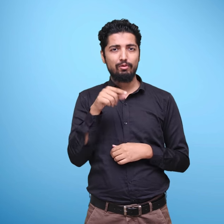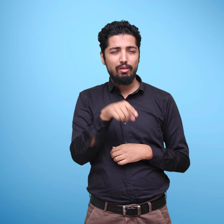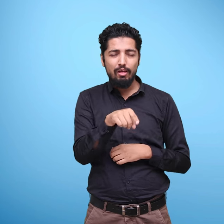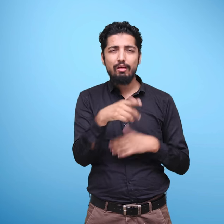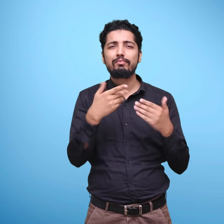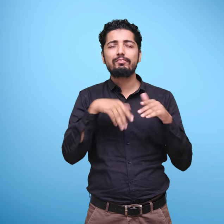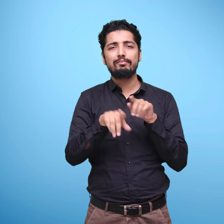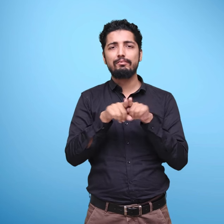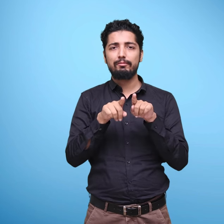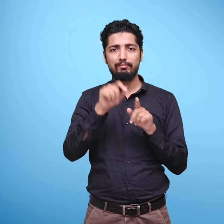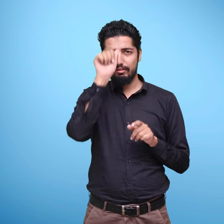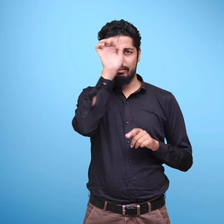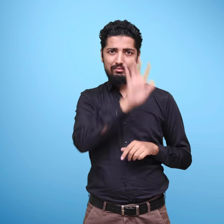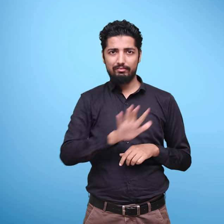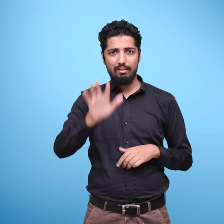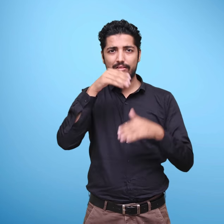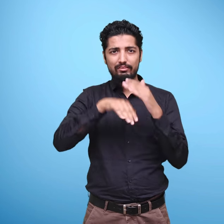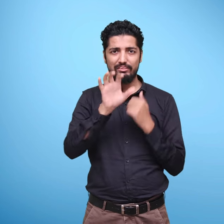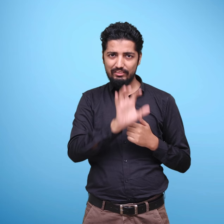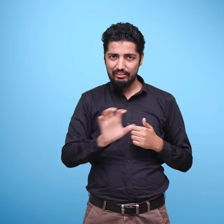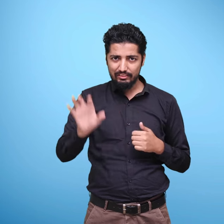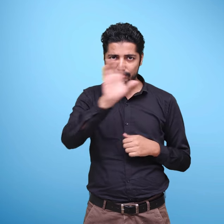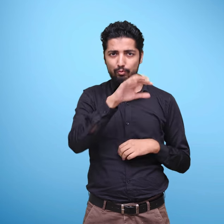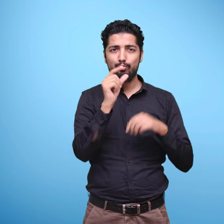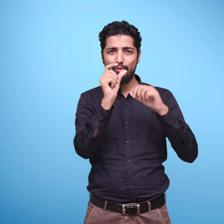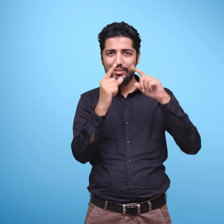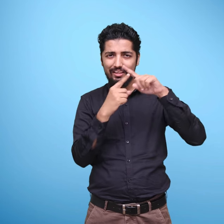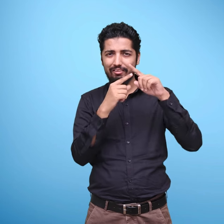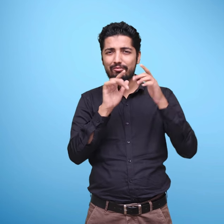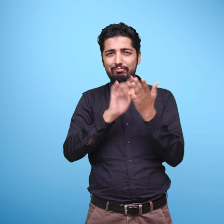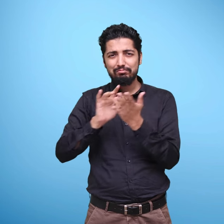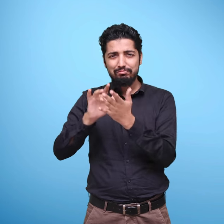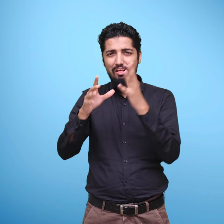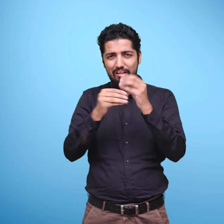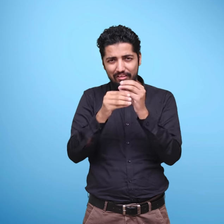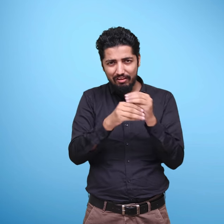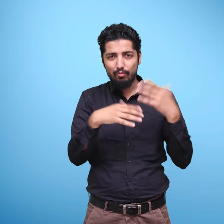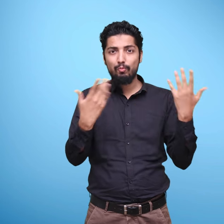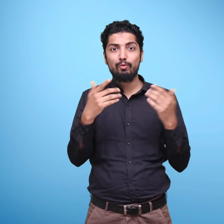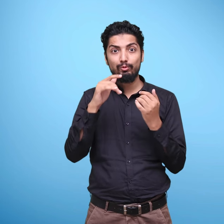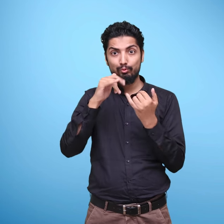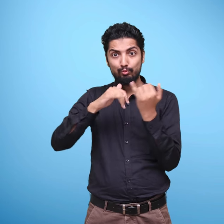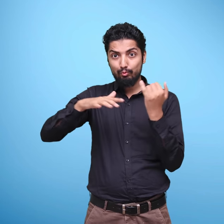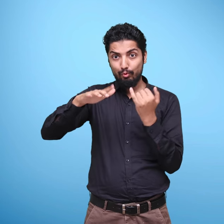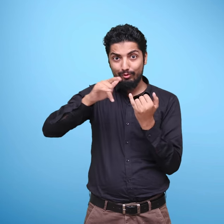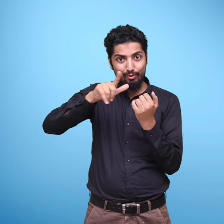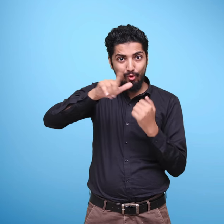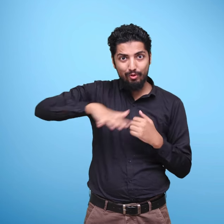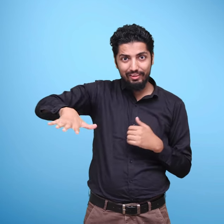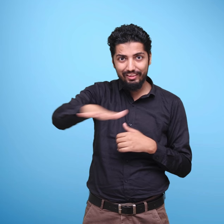एवं केंद्र शासित प्रदेशों को राश्ट्रिय शिक्षानीती 2020 की संस्तुतियों के अनुरूप उनके द्वारा